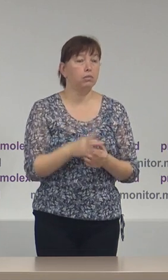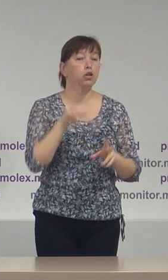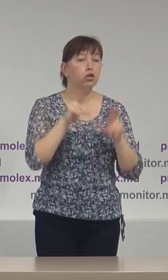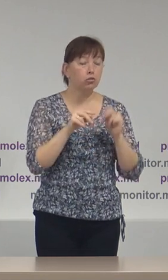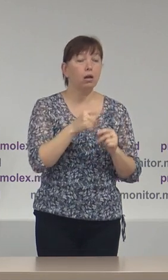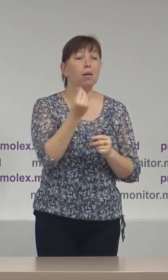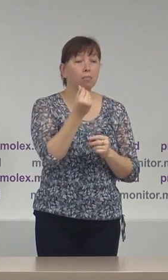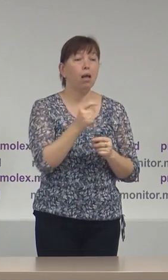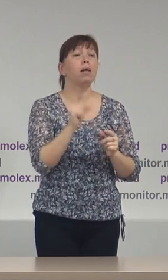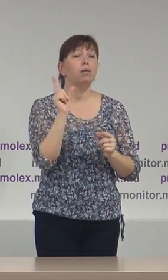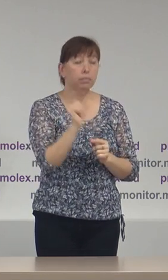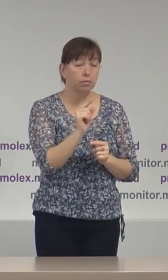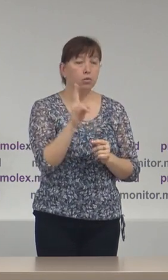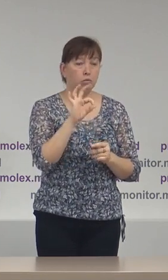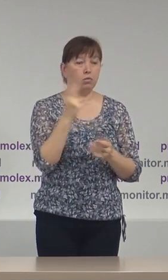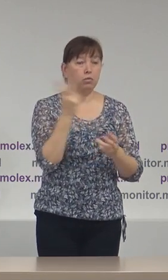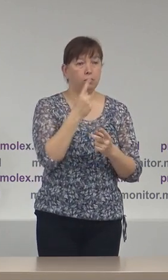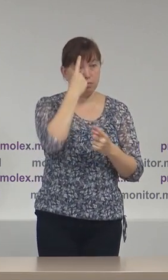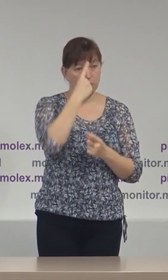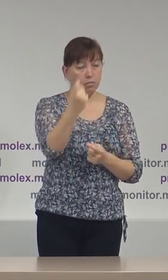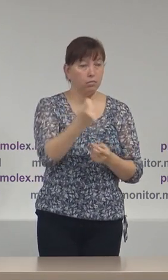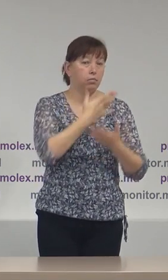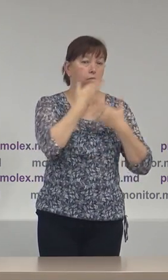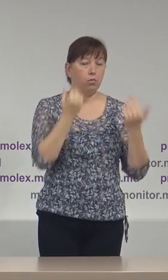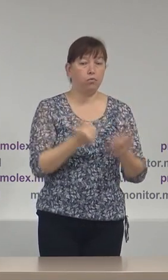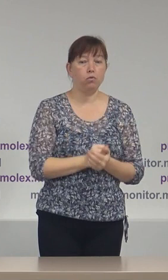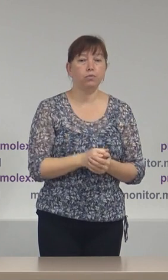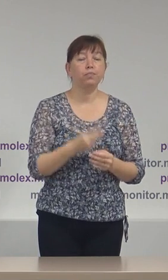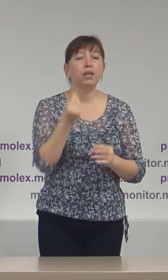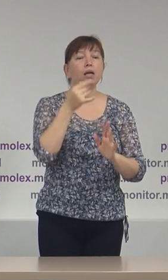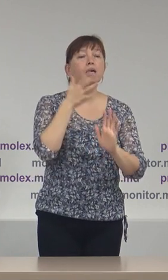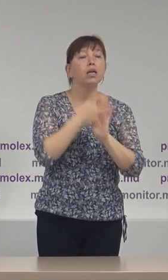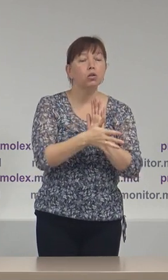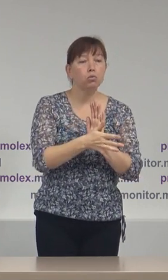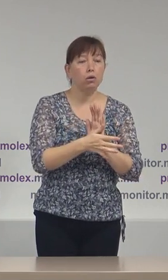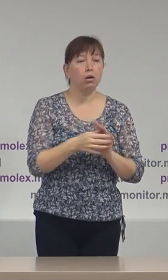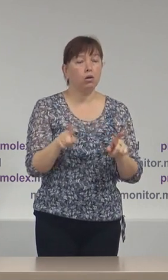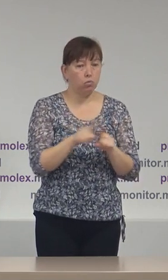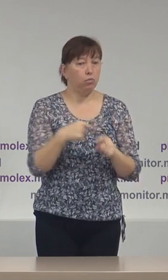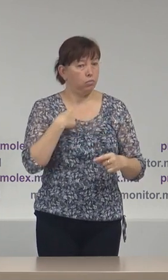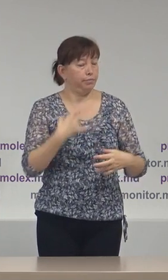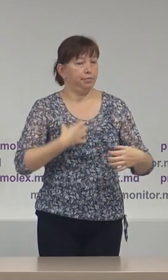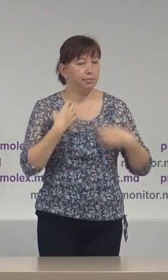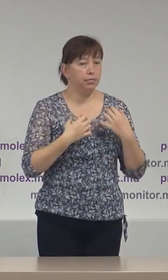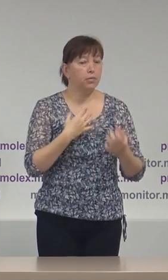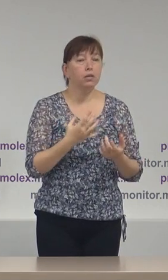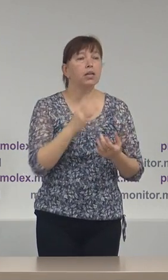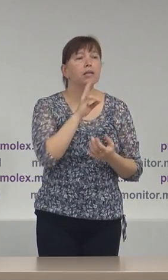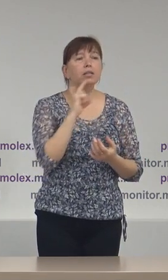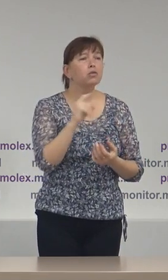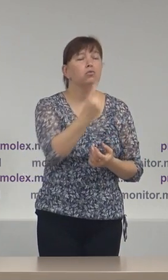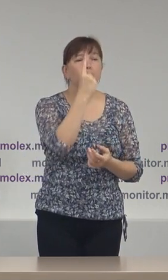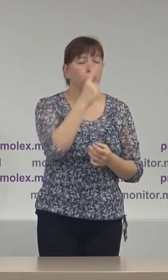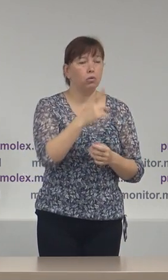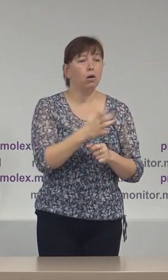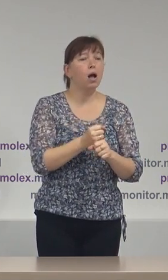Legat de cheltuielile nereflectate, ati stăm o situație destul de îngrijorătoare atunci când absolut niciun concurent